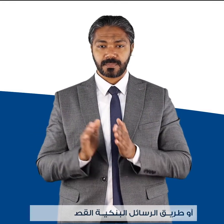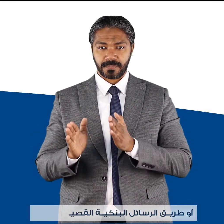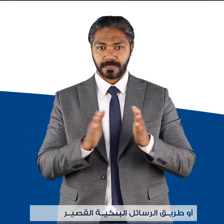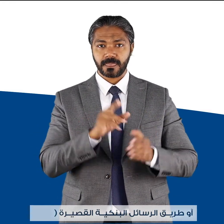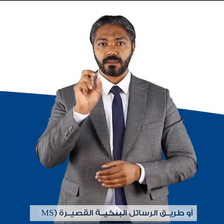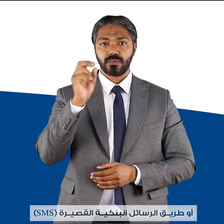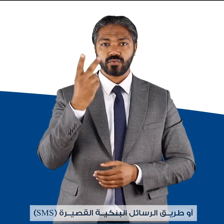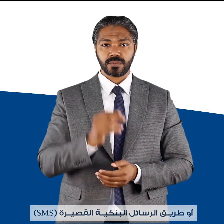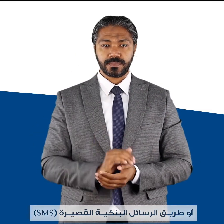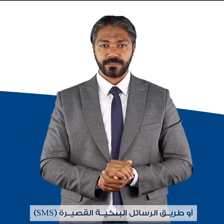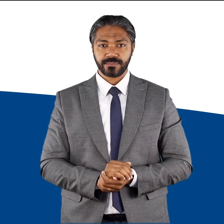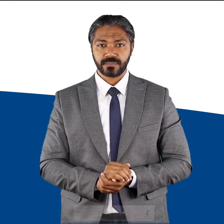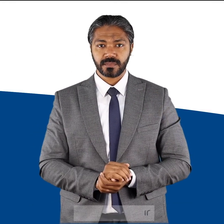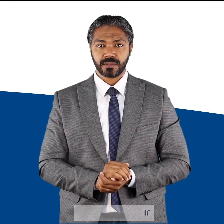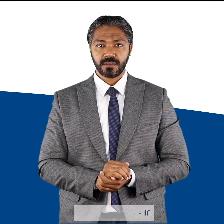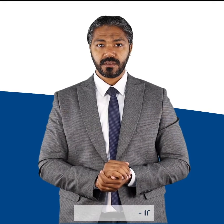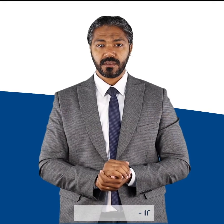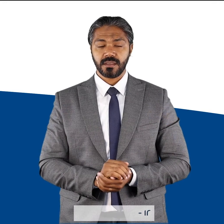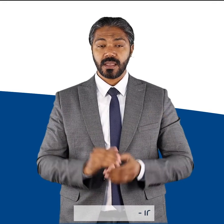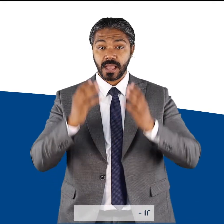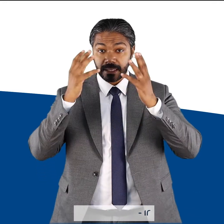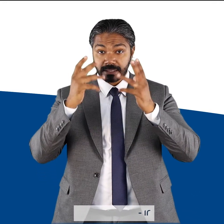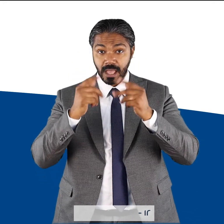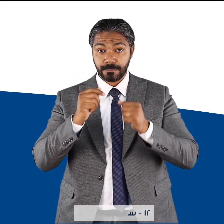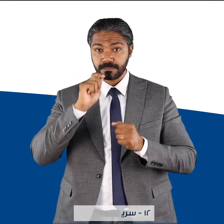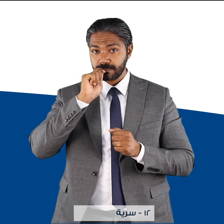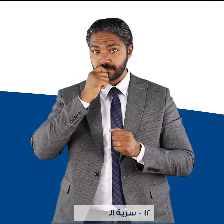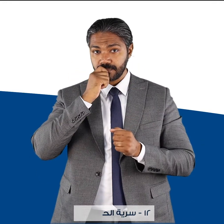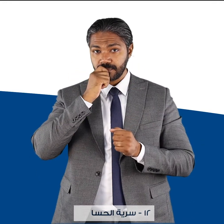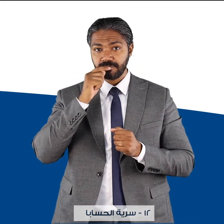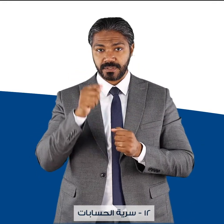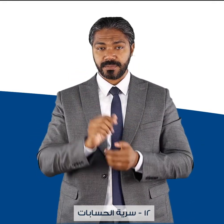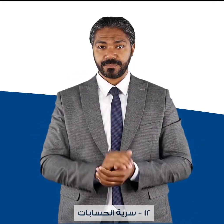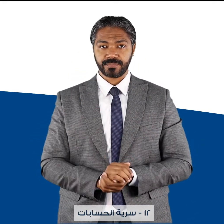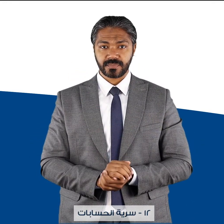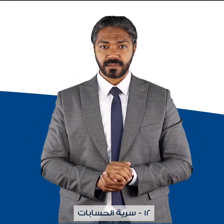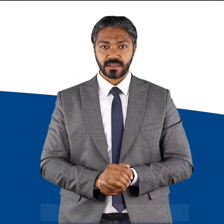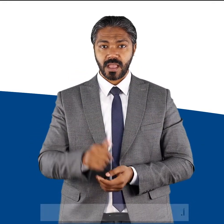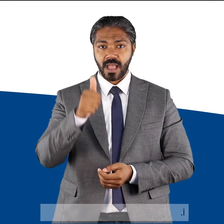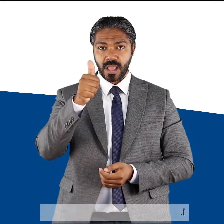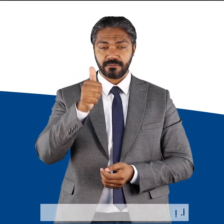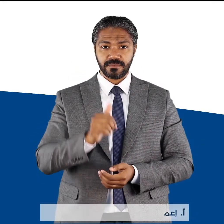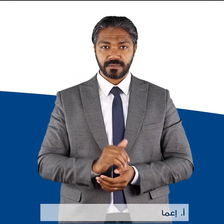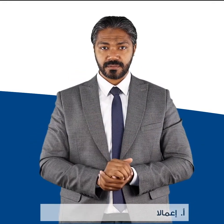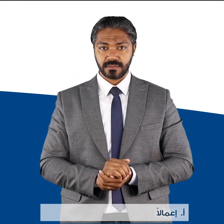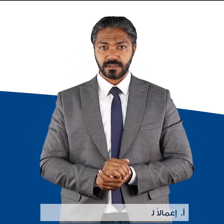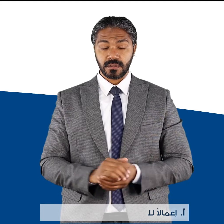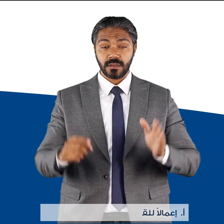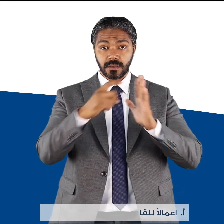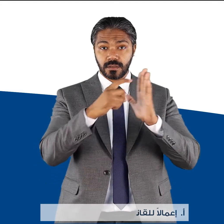SMS 12 سرية الحسابات ألف إعمالاً